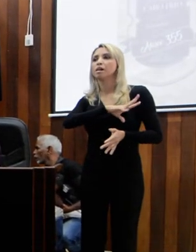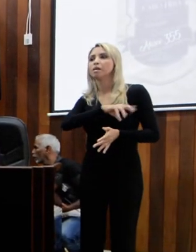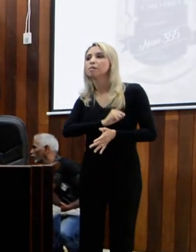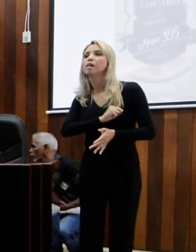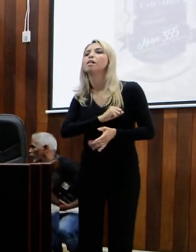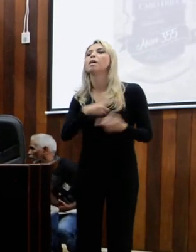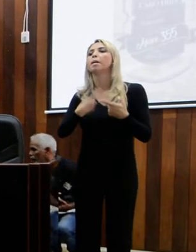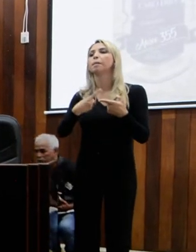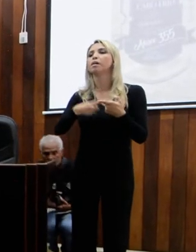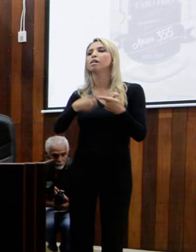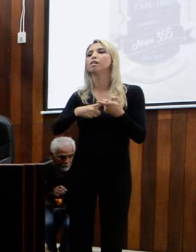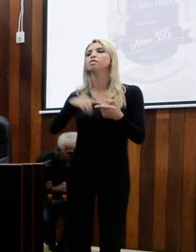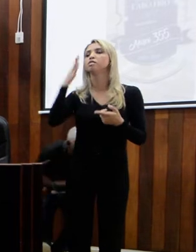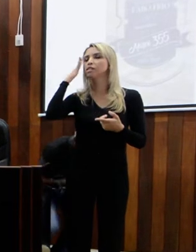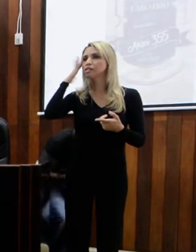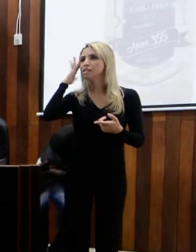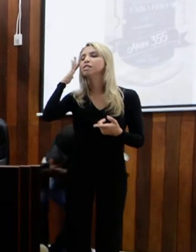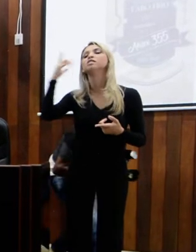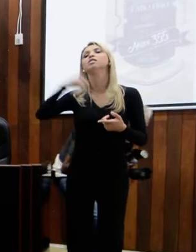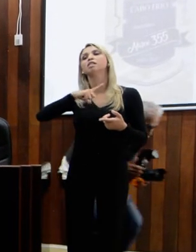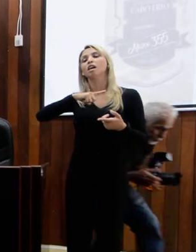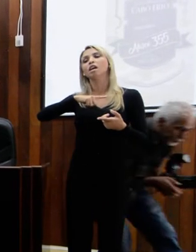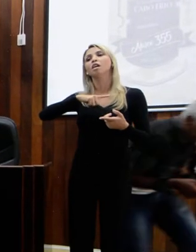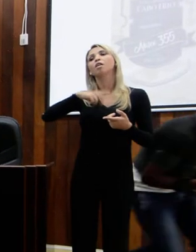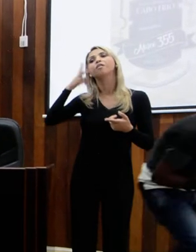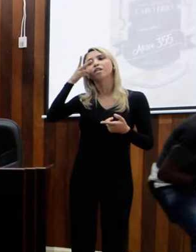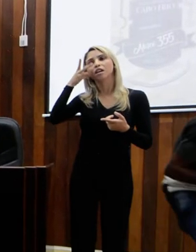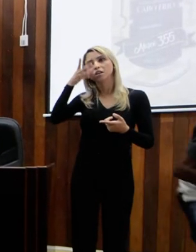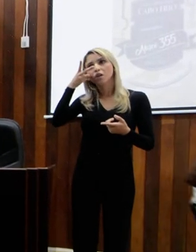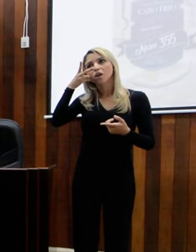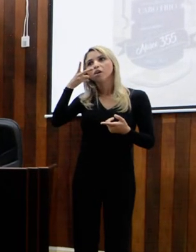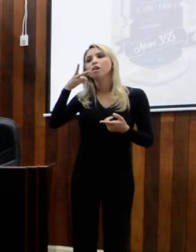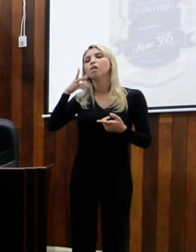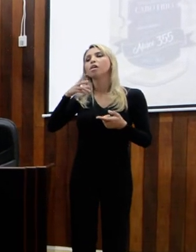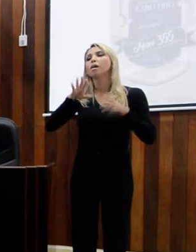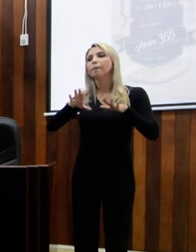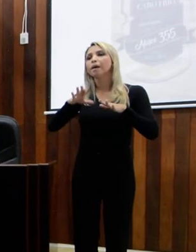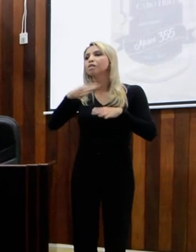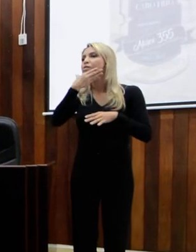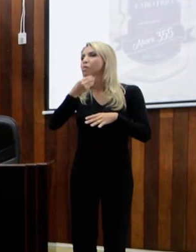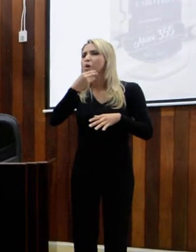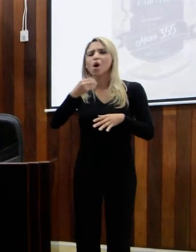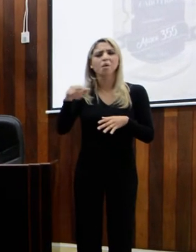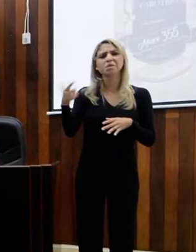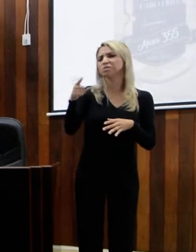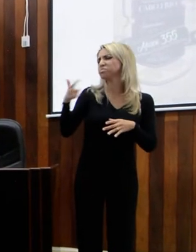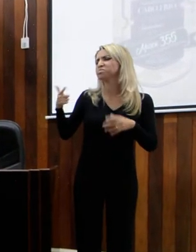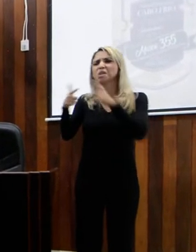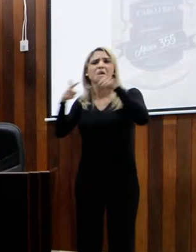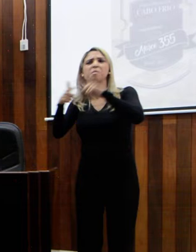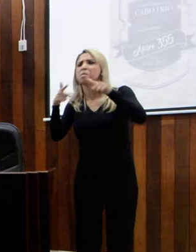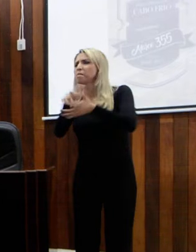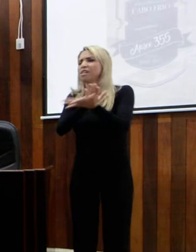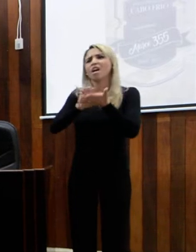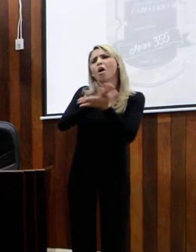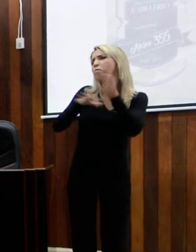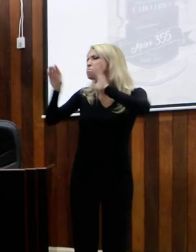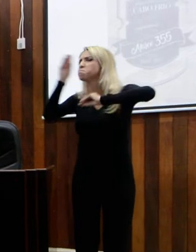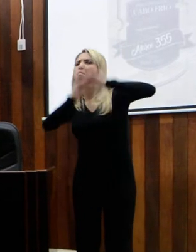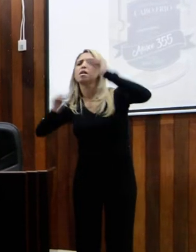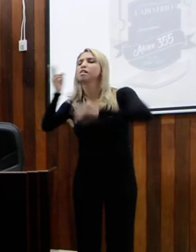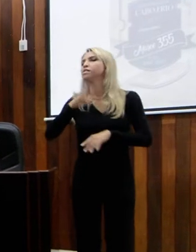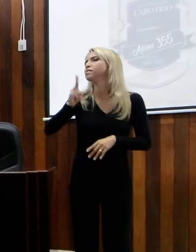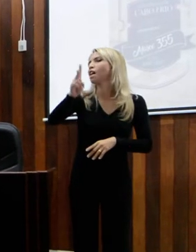que era o nosso 18º vereador. e também é um homem de... Sem papas na língua, de um linguajar popular.